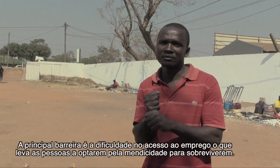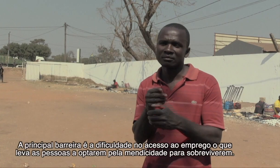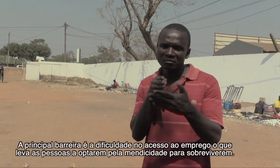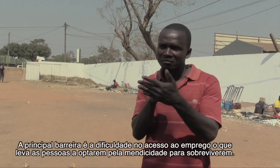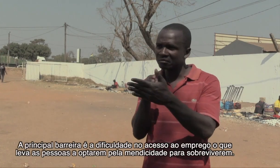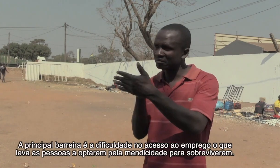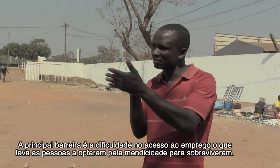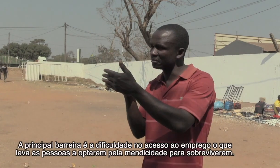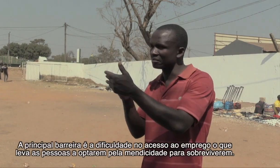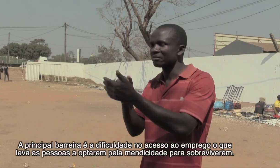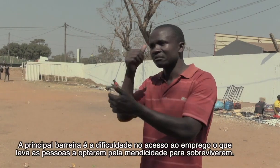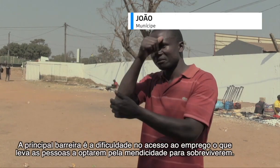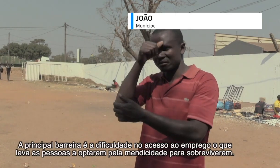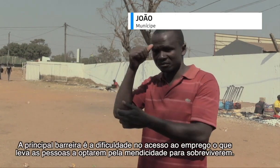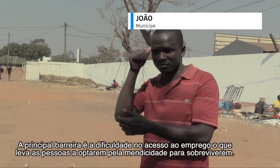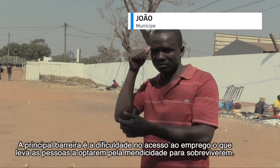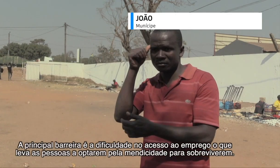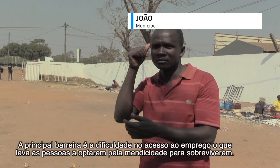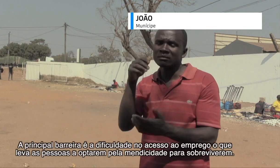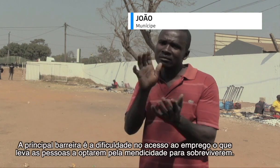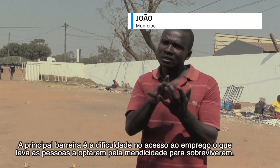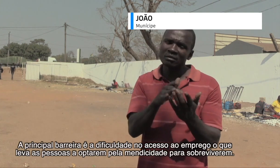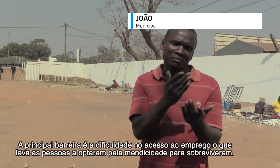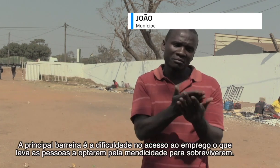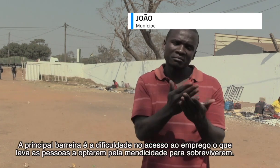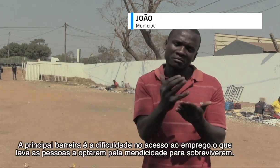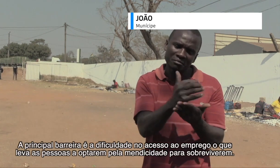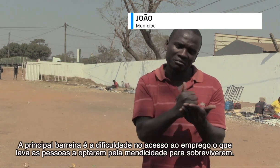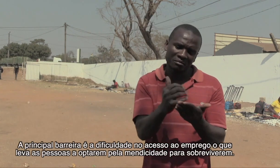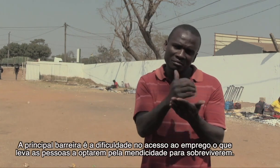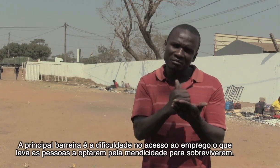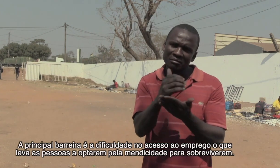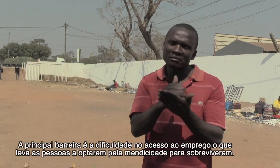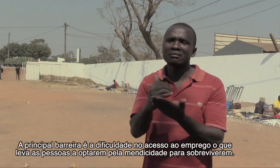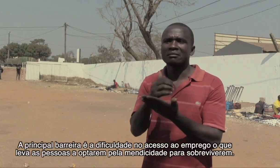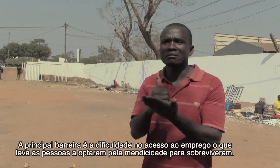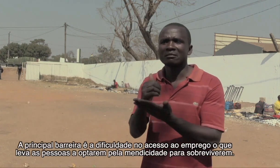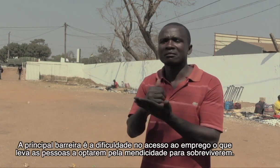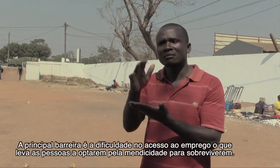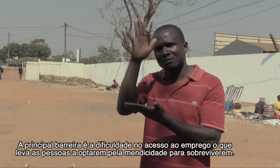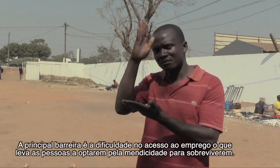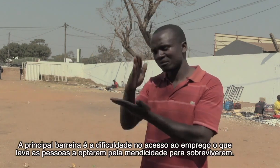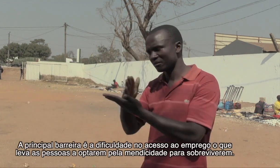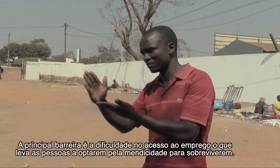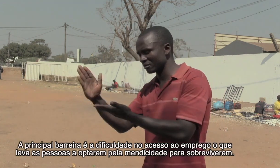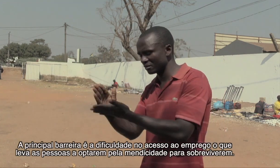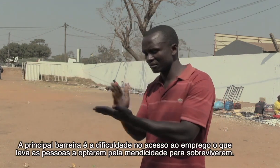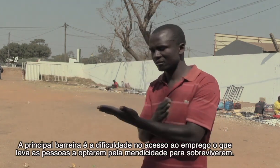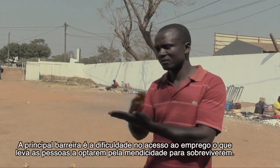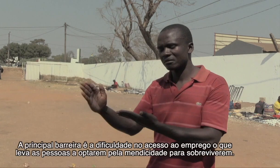O principal desafio que tem acontecido tem a ver com a grande barreira na questão de emprego. Então as pessoas optam por pedir